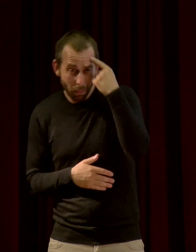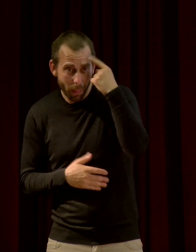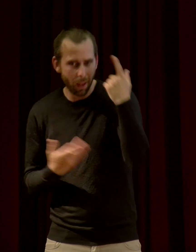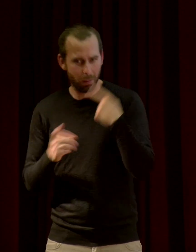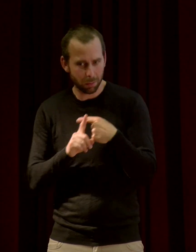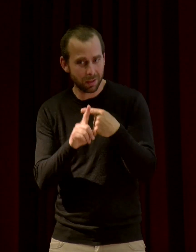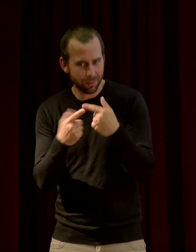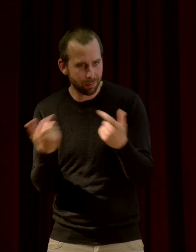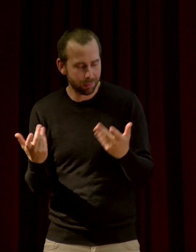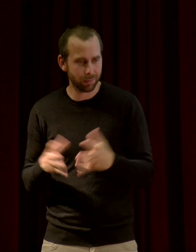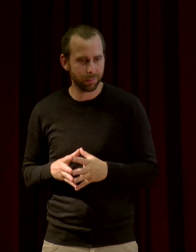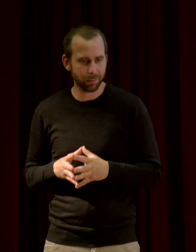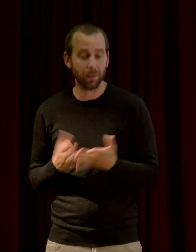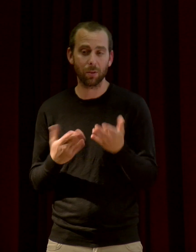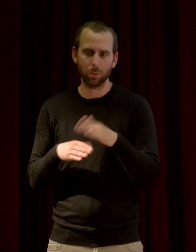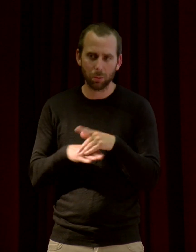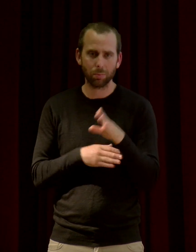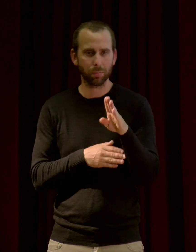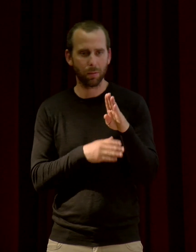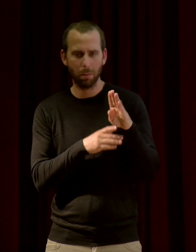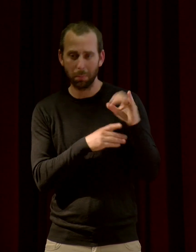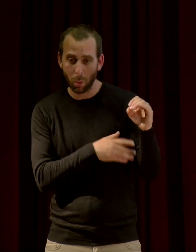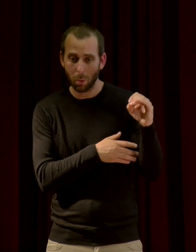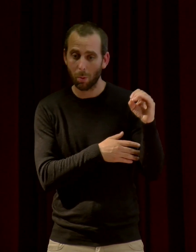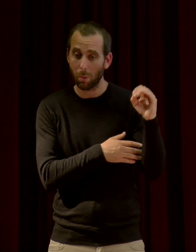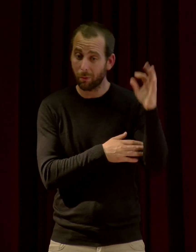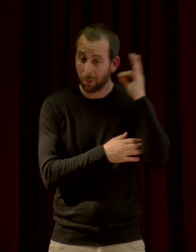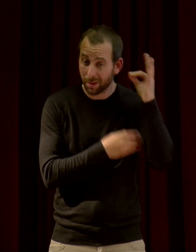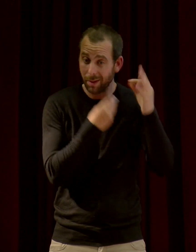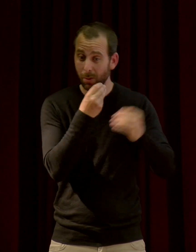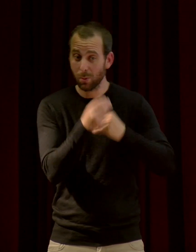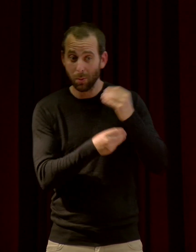je suppose qu'il y a certaines biophonies ou géophonies qui font plus de bien que d'autres.